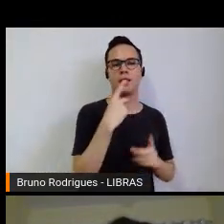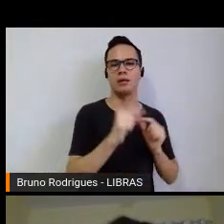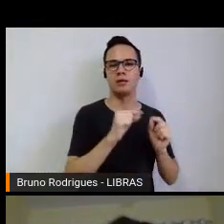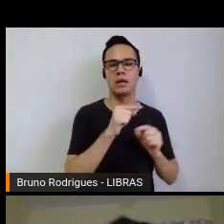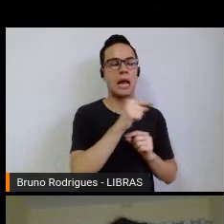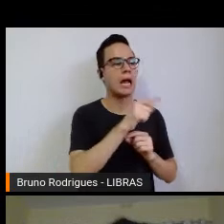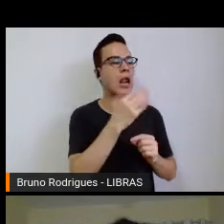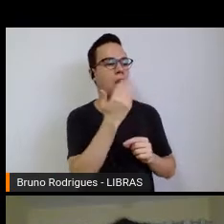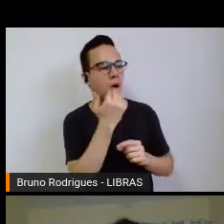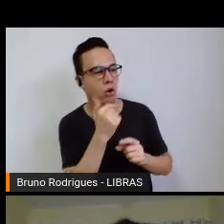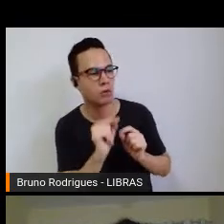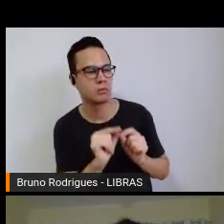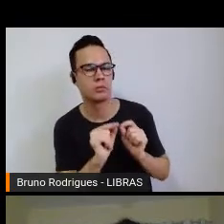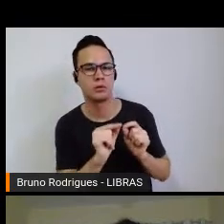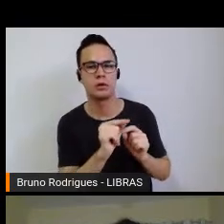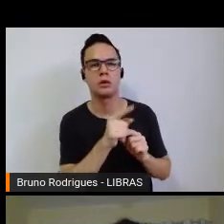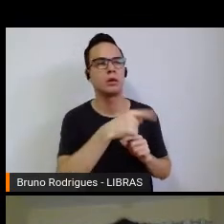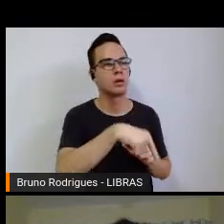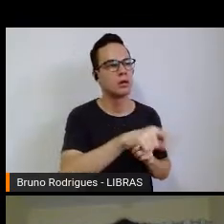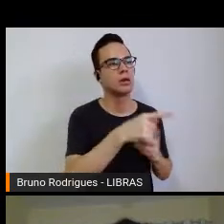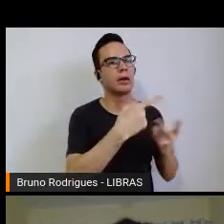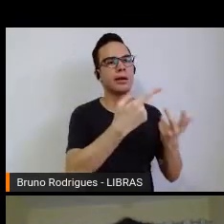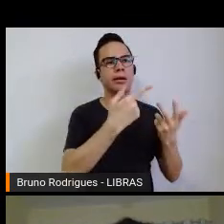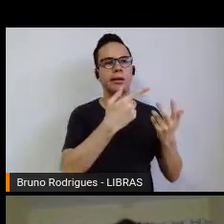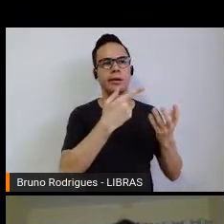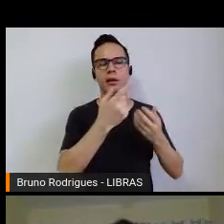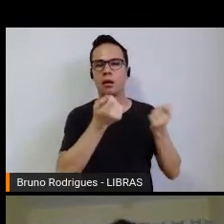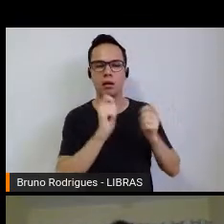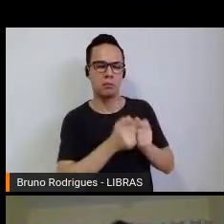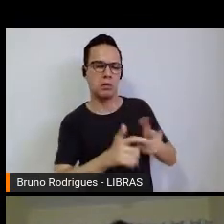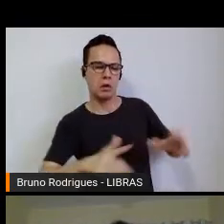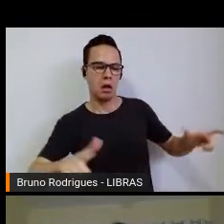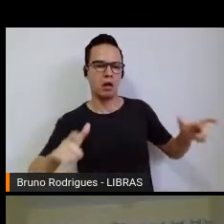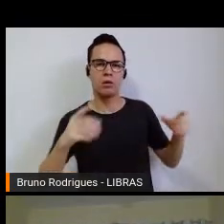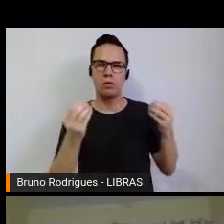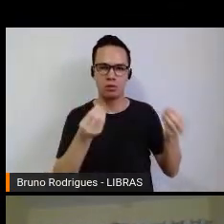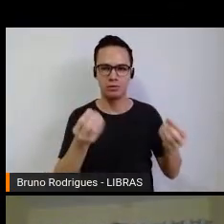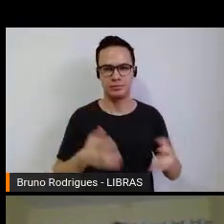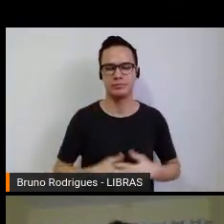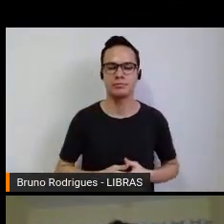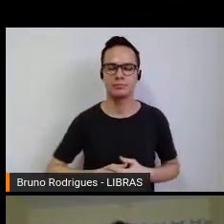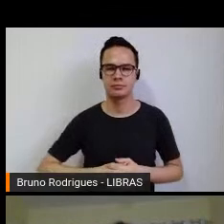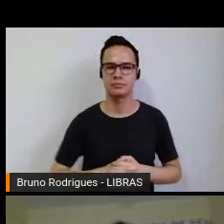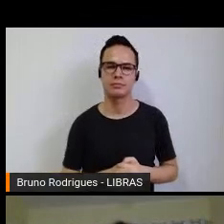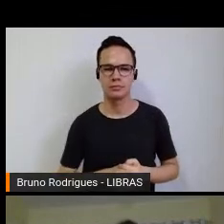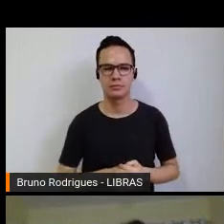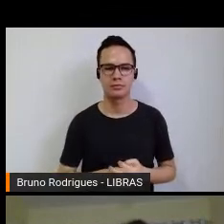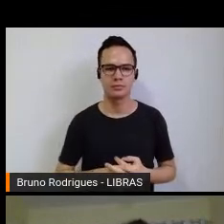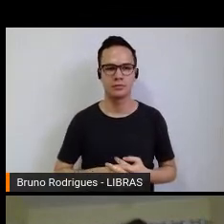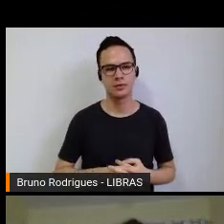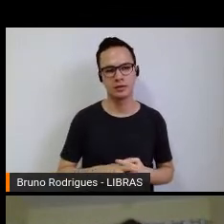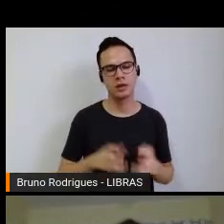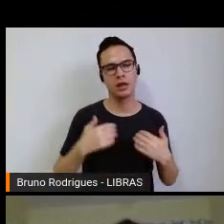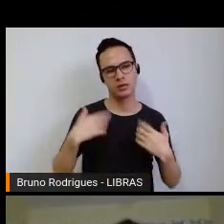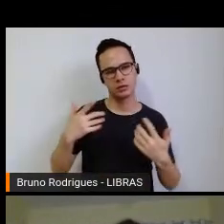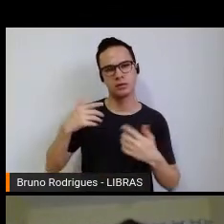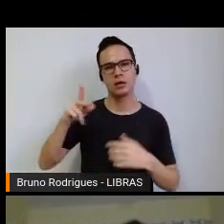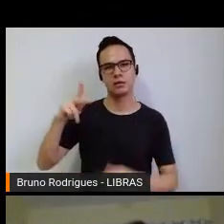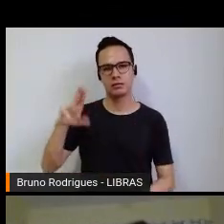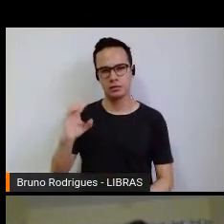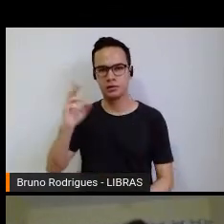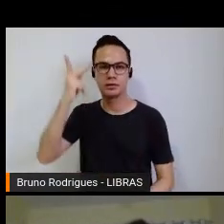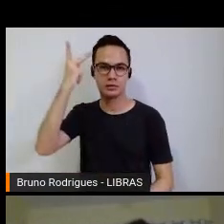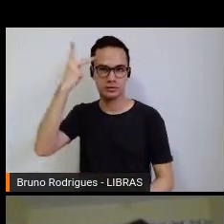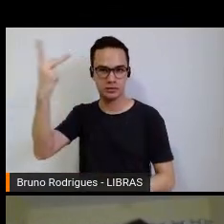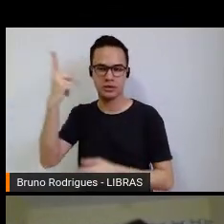fazem quando elas não estão jogando, não estão participando desses torneios? Aí eu estava na PUC de São Paulo,